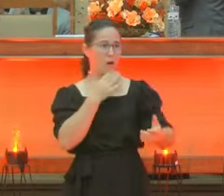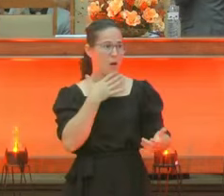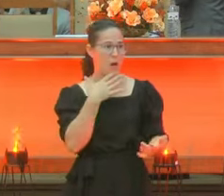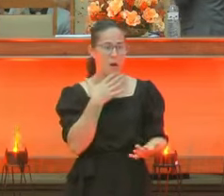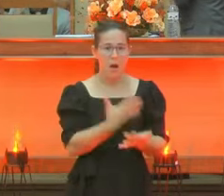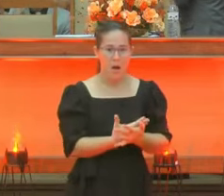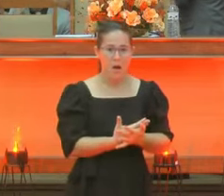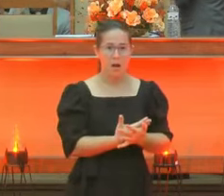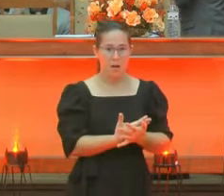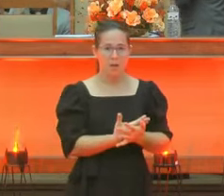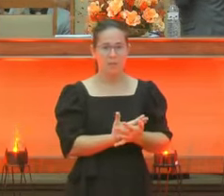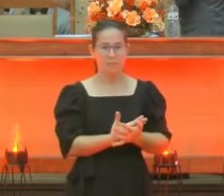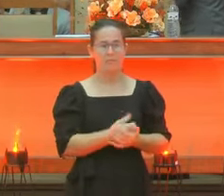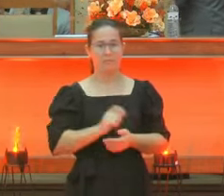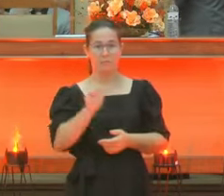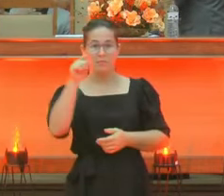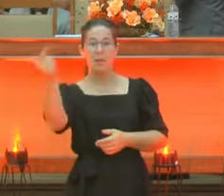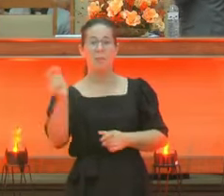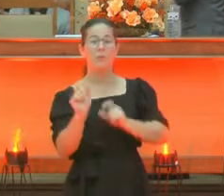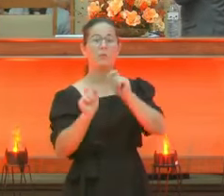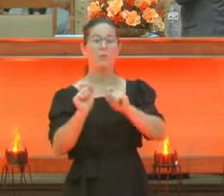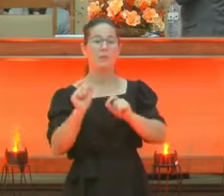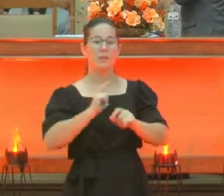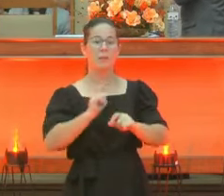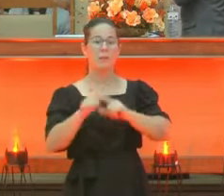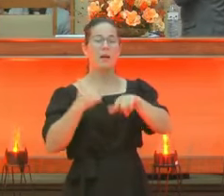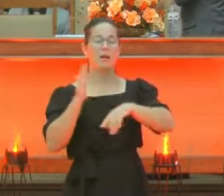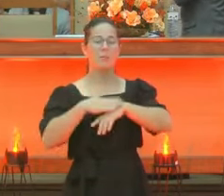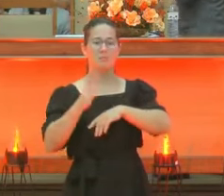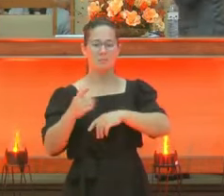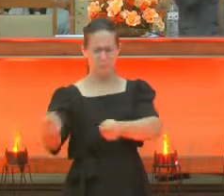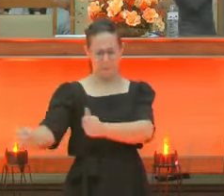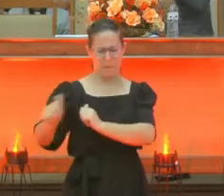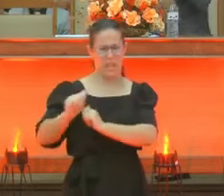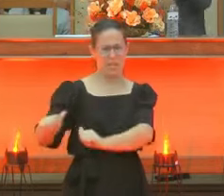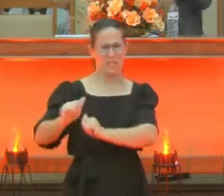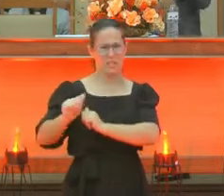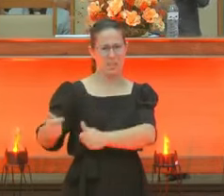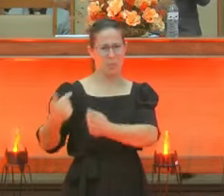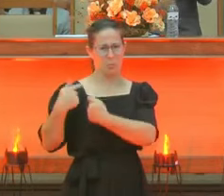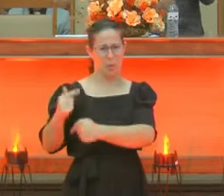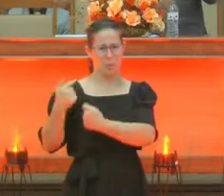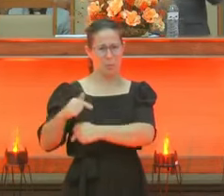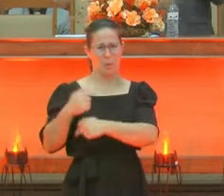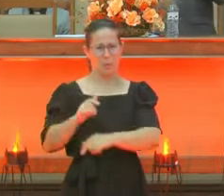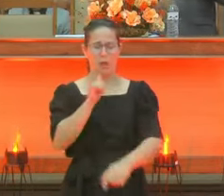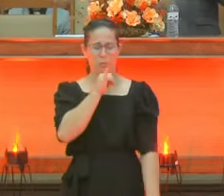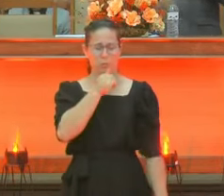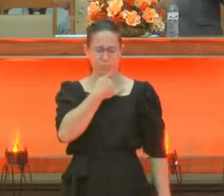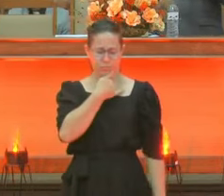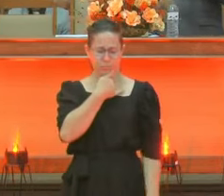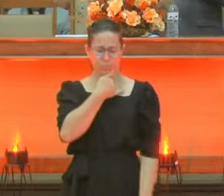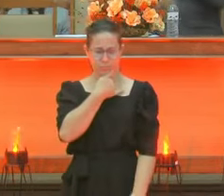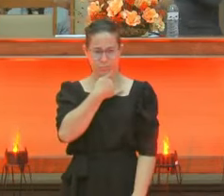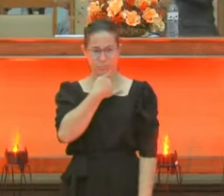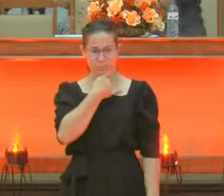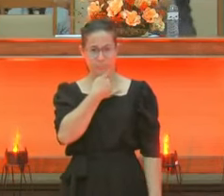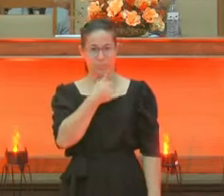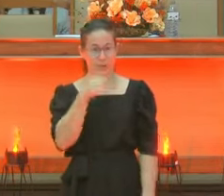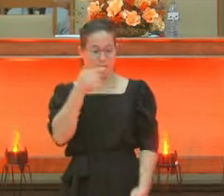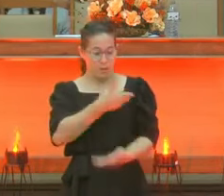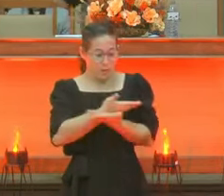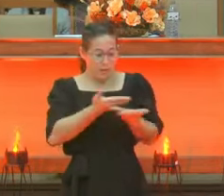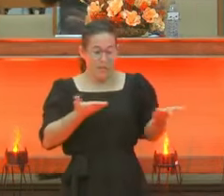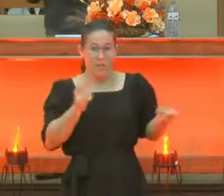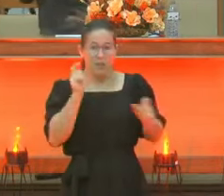Perplexo. Passa. Depois? Perseguido. depois? Pronto. Isso aqui é...